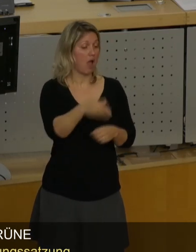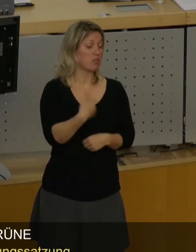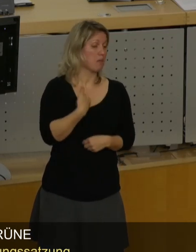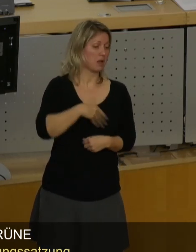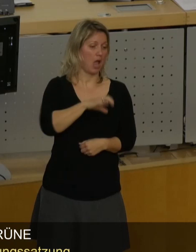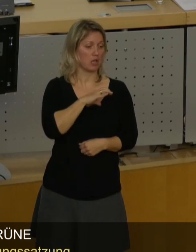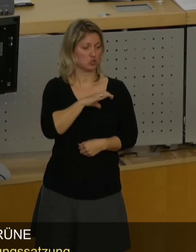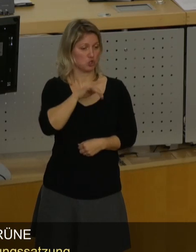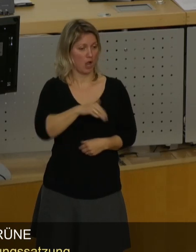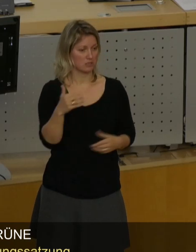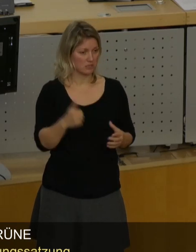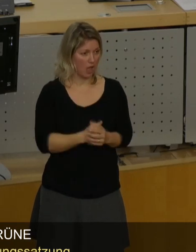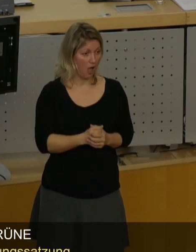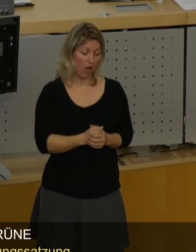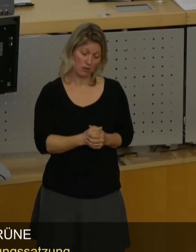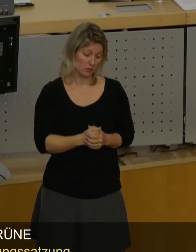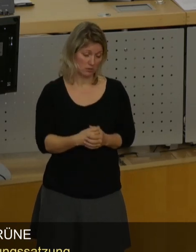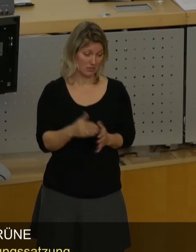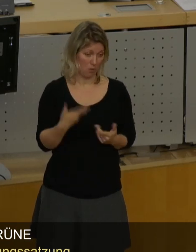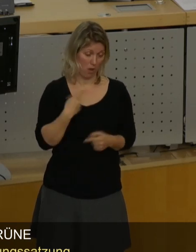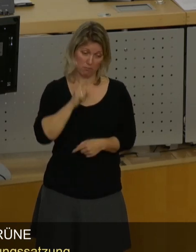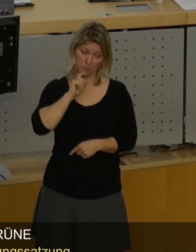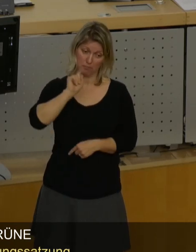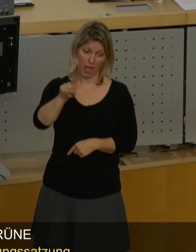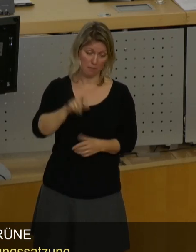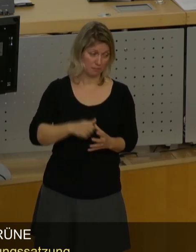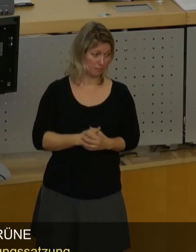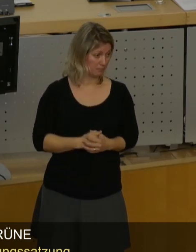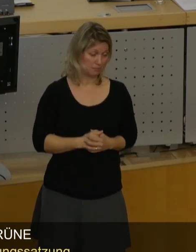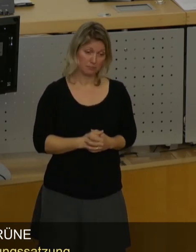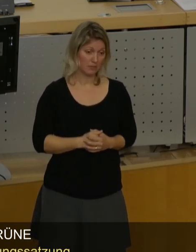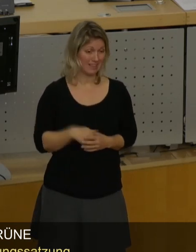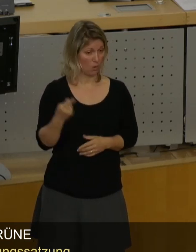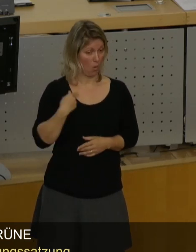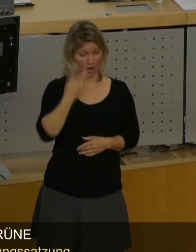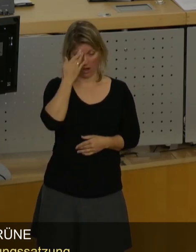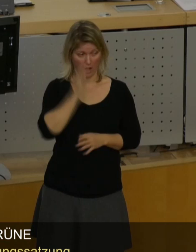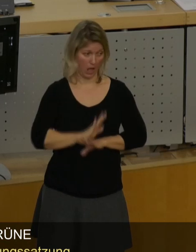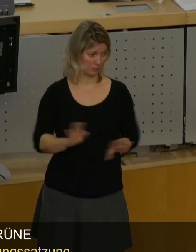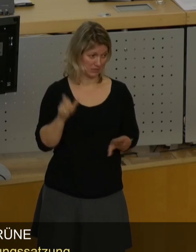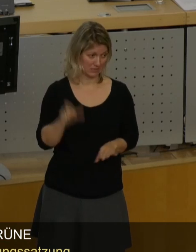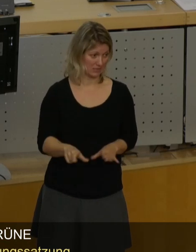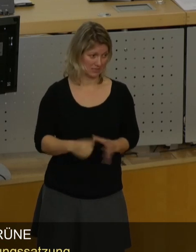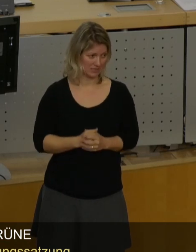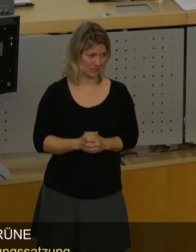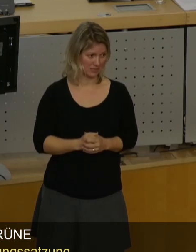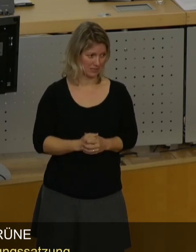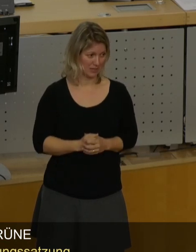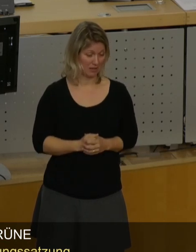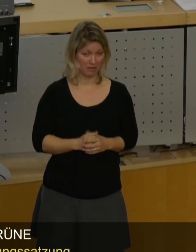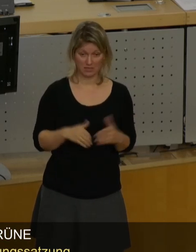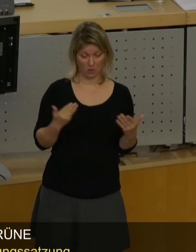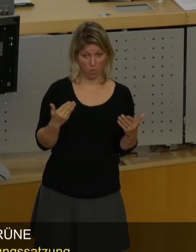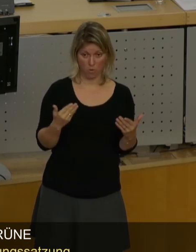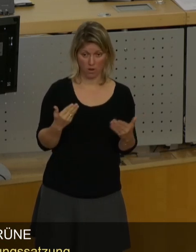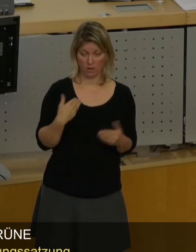Gelegenheit. Dann sage ich Ihnen, Herr Dr. Brauns, Sie sind unglaubwürdig. Sie sind unglaubwürdig. Und es ist